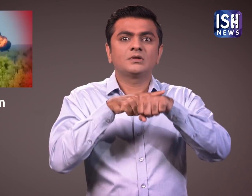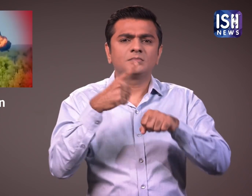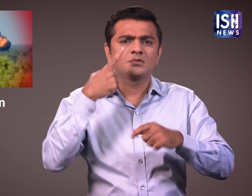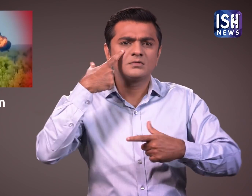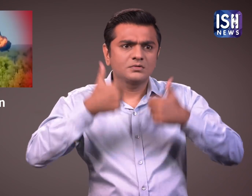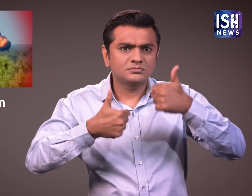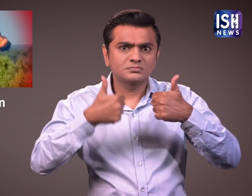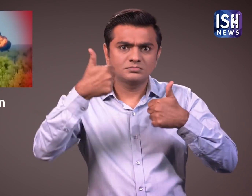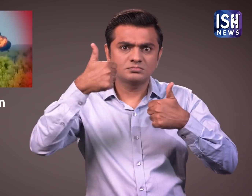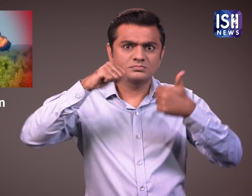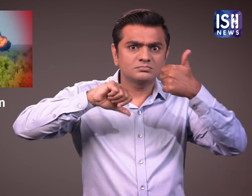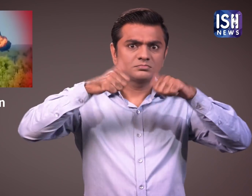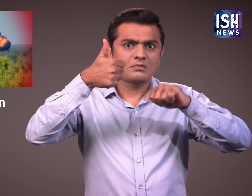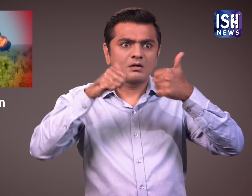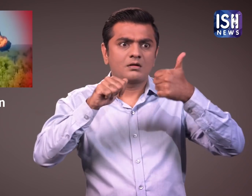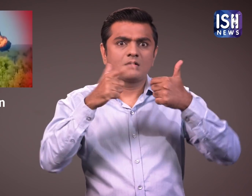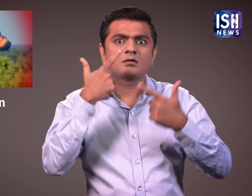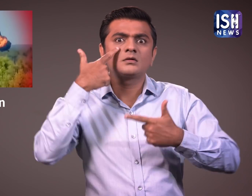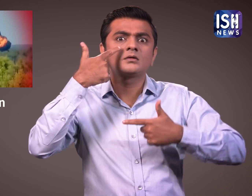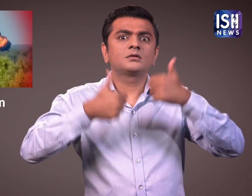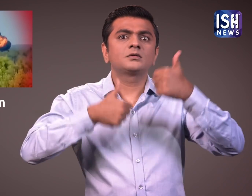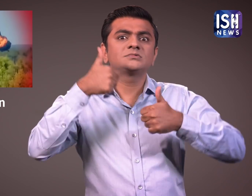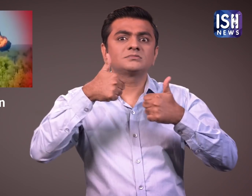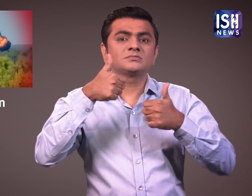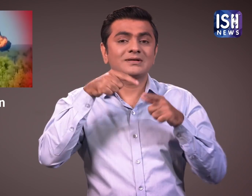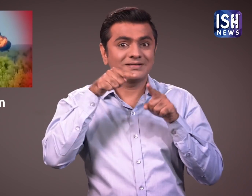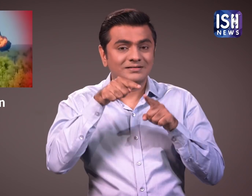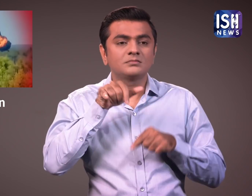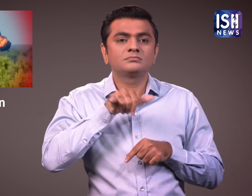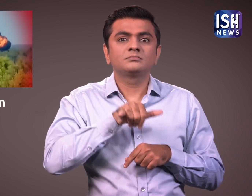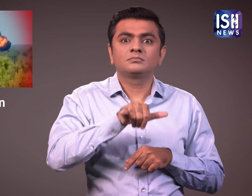था।